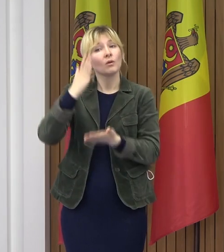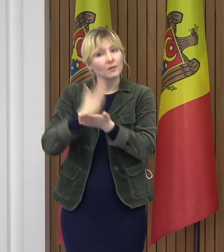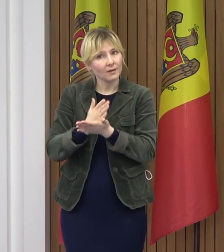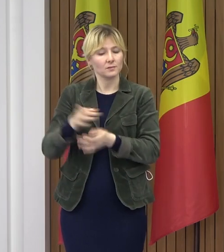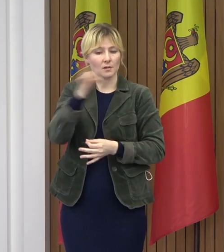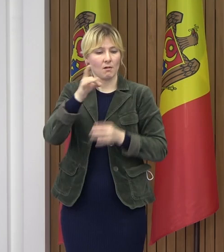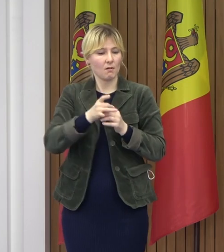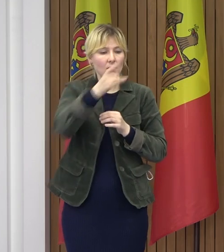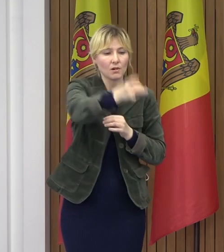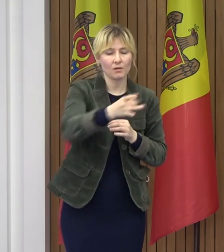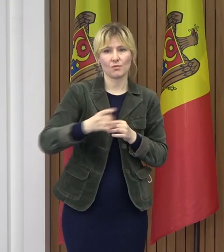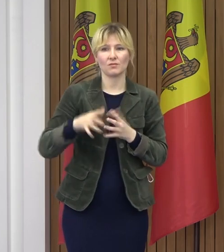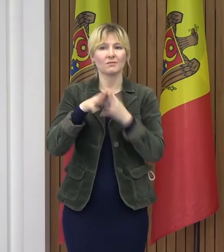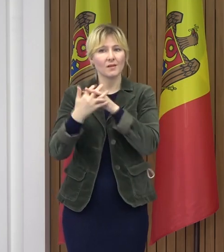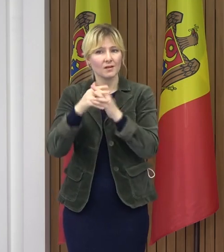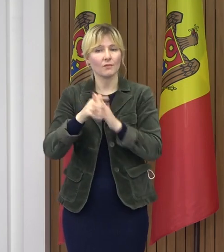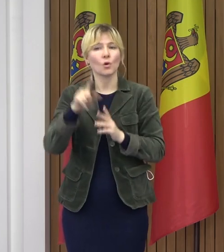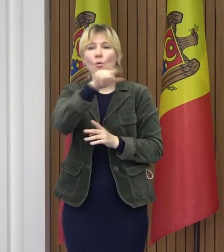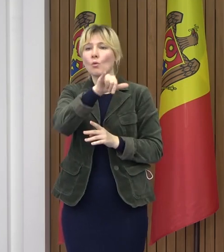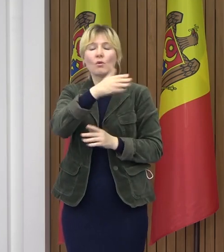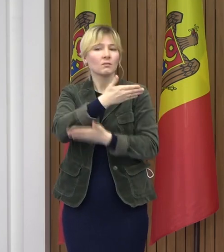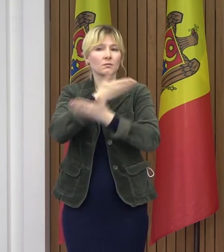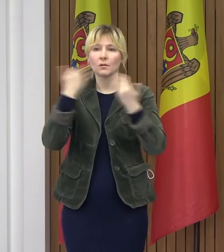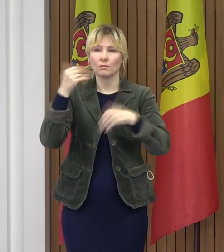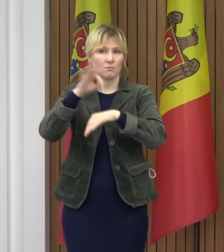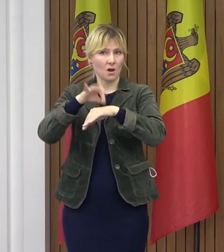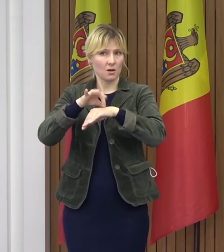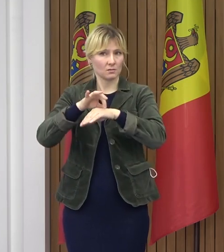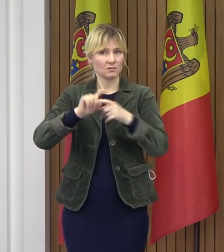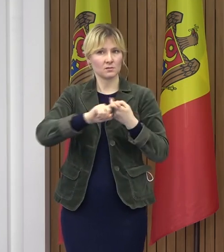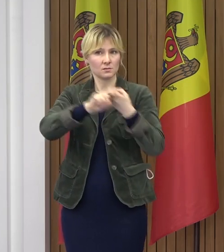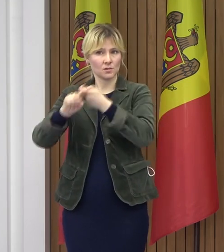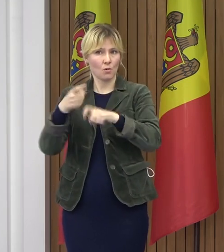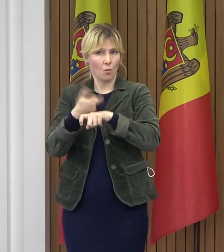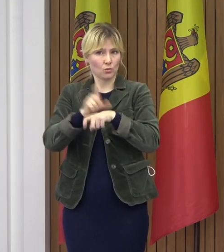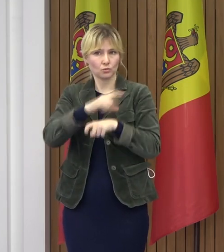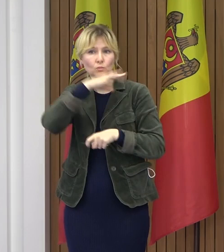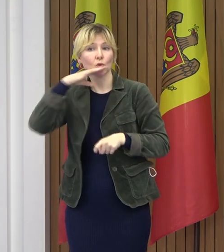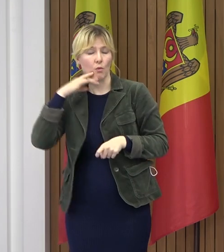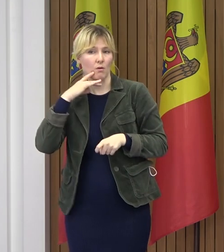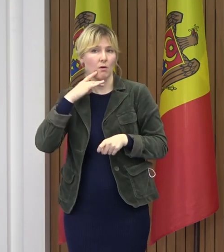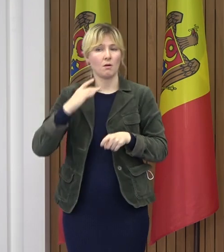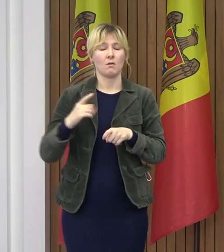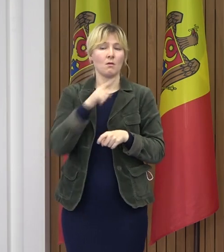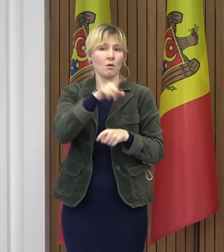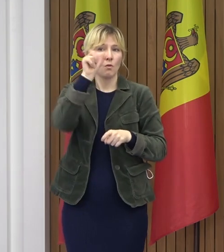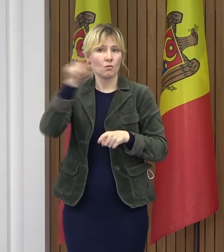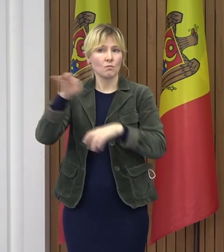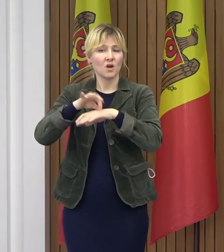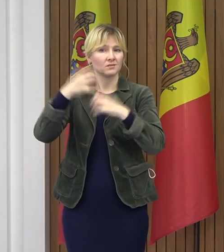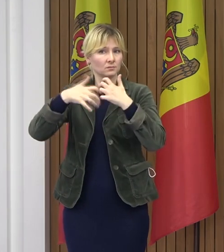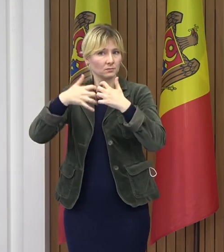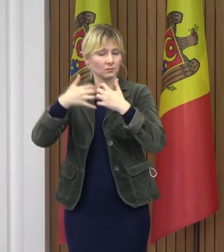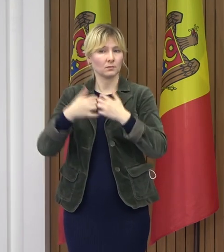situația epidemiologică este de bine de rău, nu atât de gravă. Prin urmare, va rămâne la